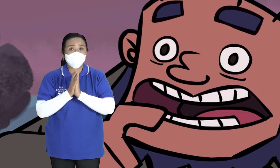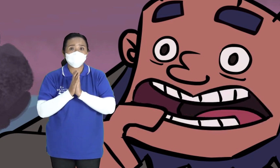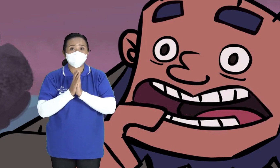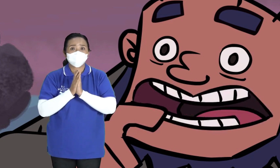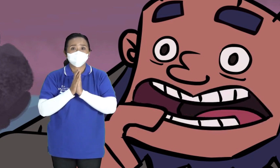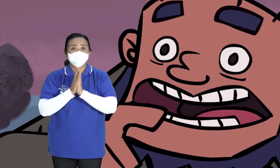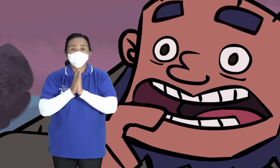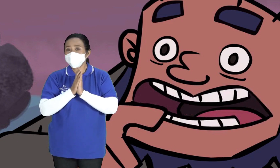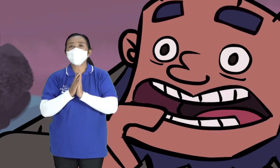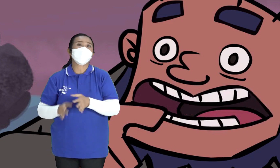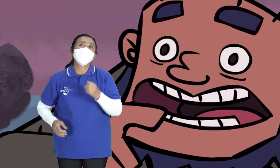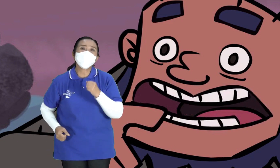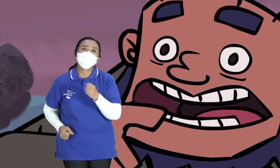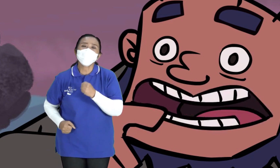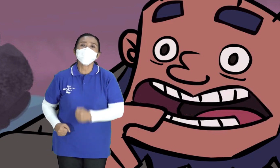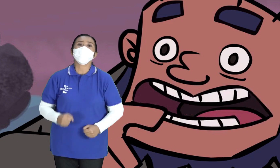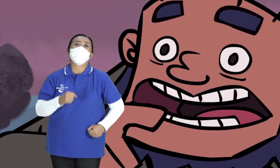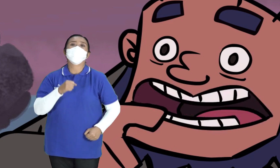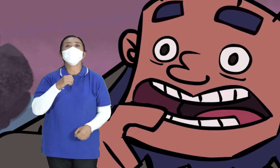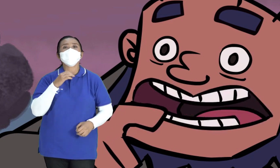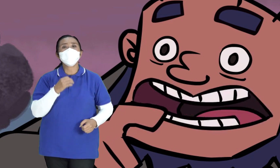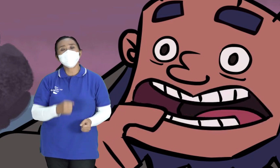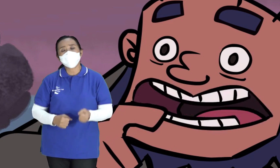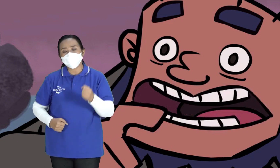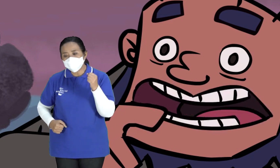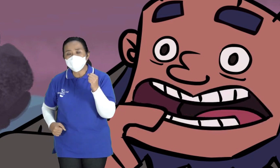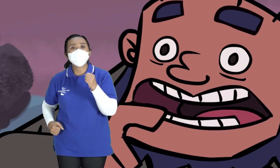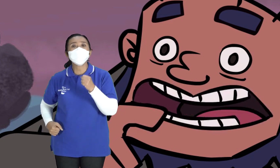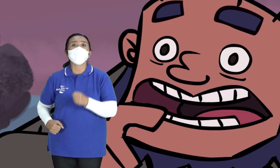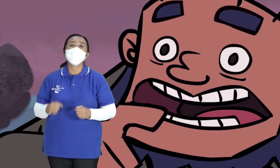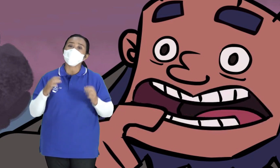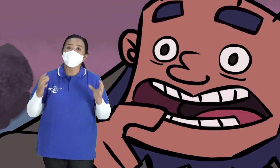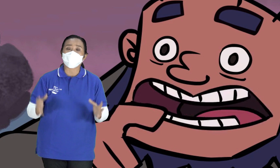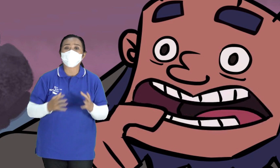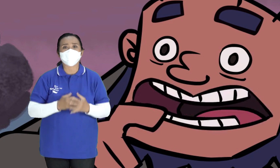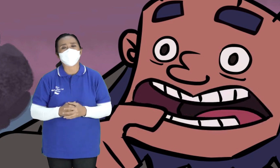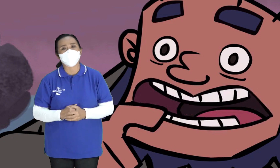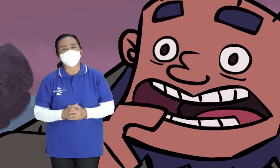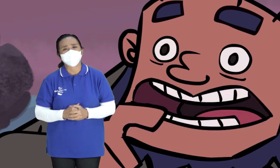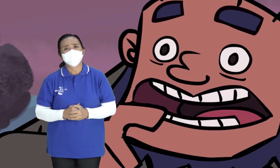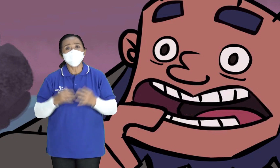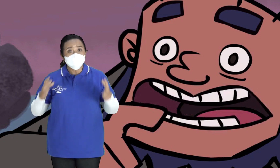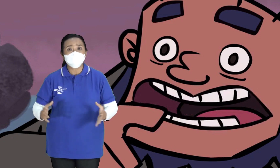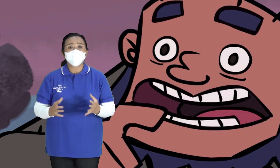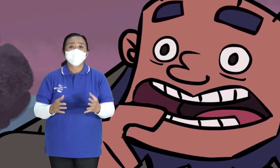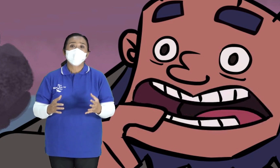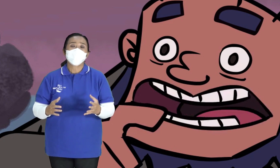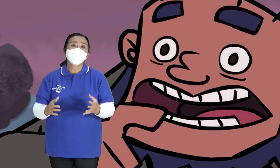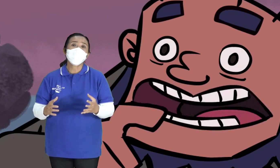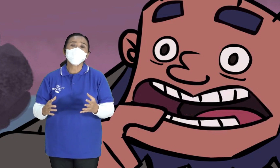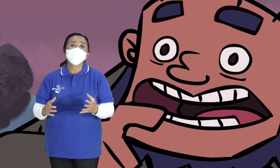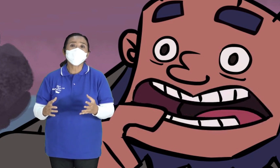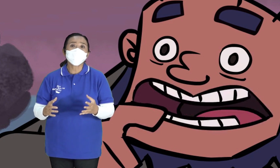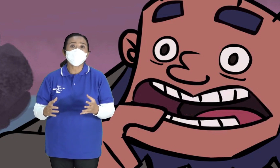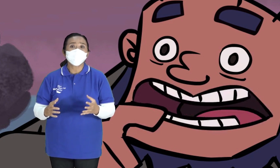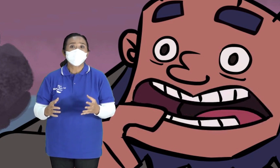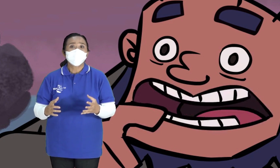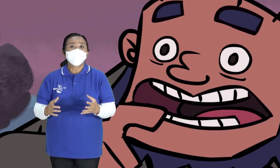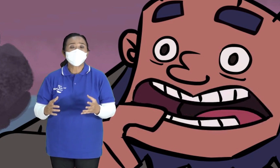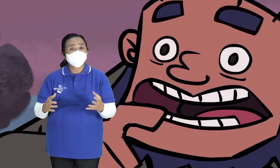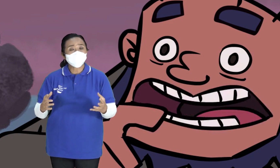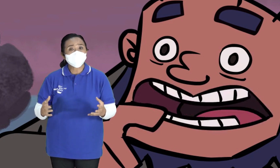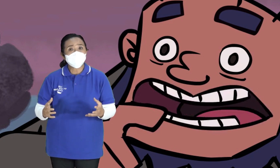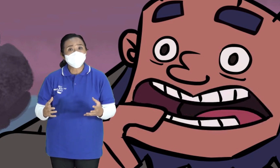Iya Yuk kita jalan-jalan lagi yuk Akhirnya mereka berjalan kembali Sambil bercakap-cakap Nah Pada waktu mereka